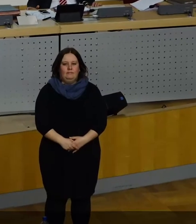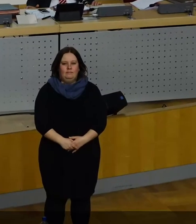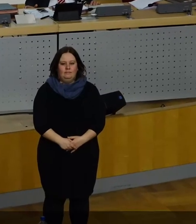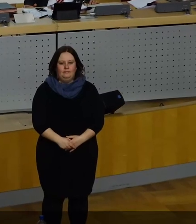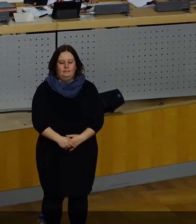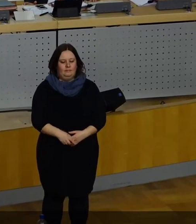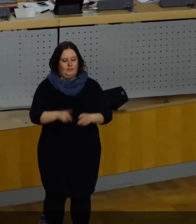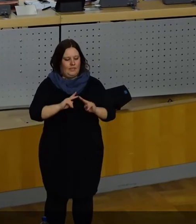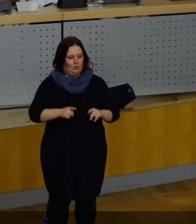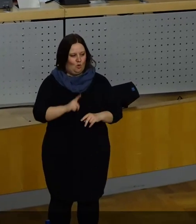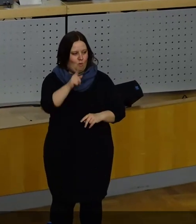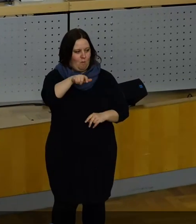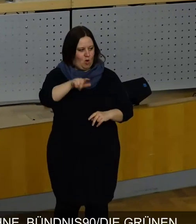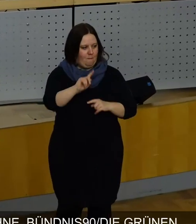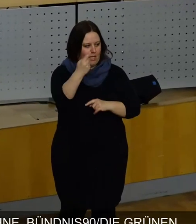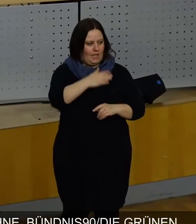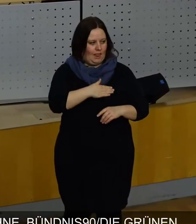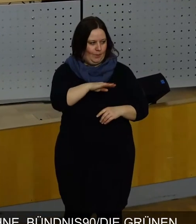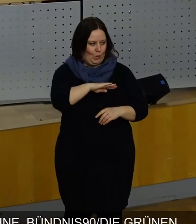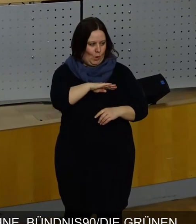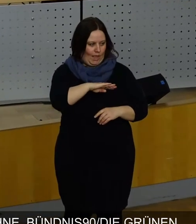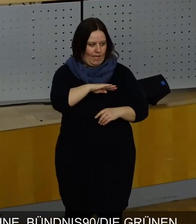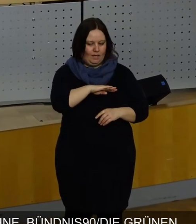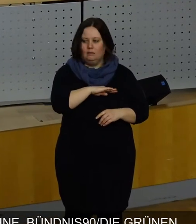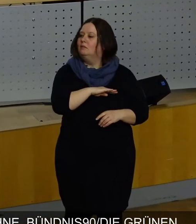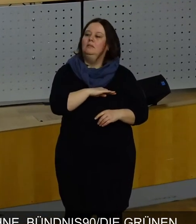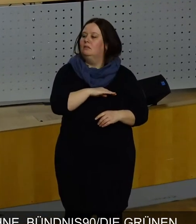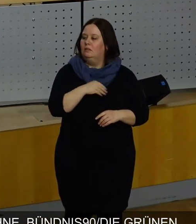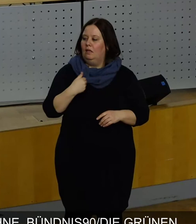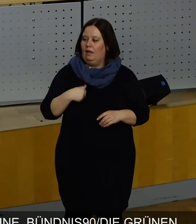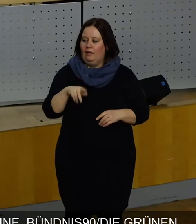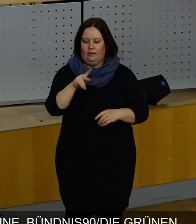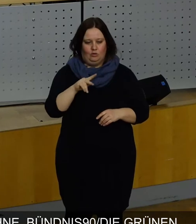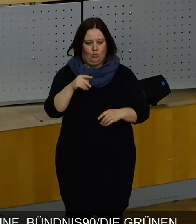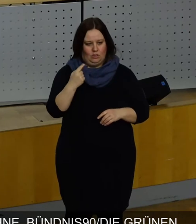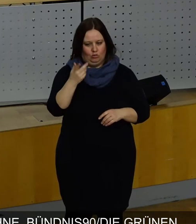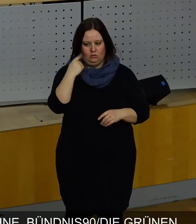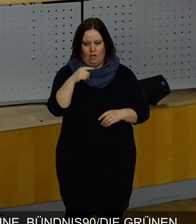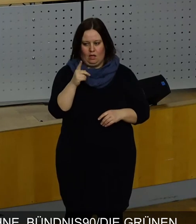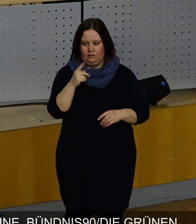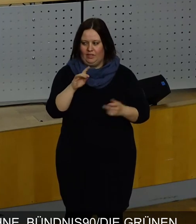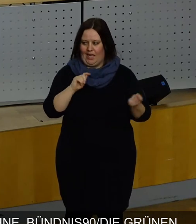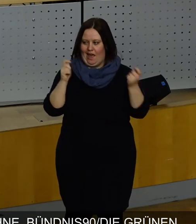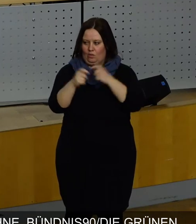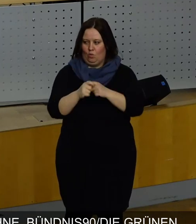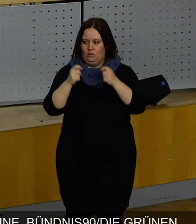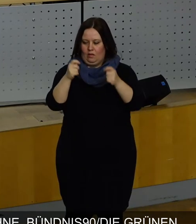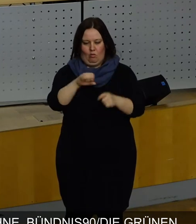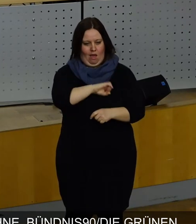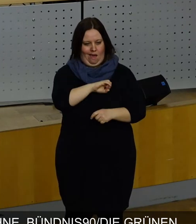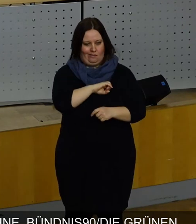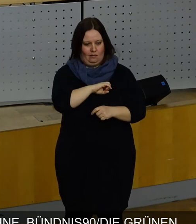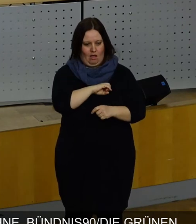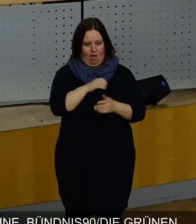Sehr geehrter Herr Oberbürgermeister, liebe Kolleginnen und Kollegen, Herr Genschmer, Sie haben ja jetzt gerade den Änderungsantrag Ihrer eigenen